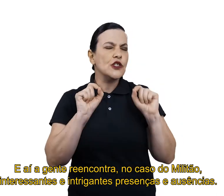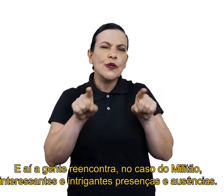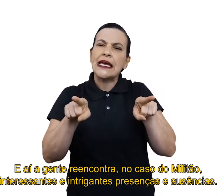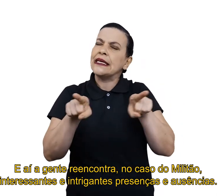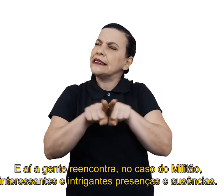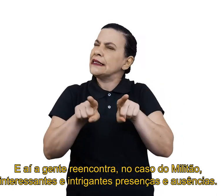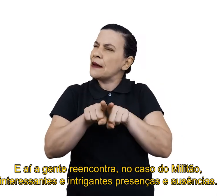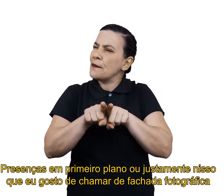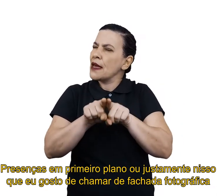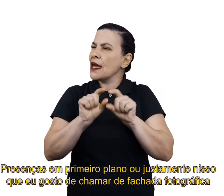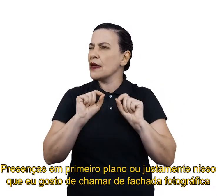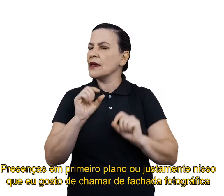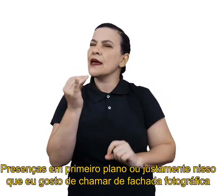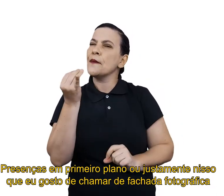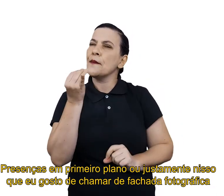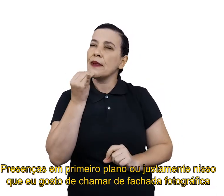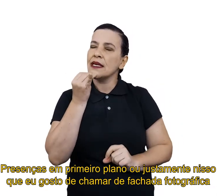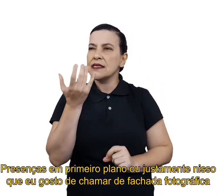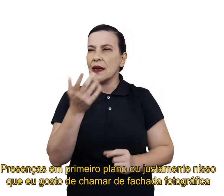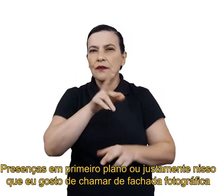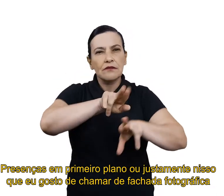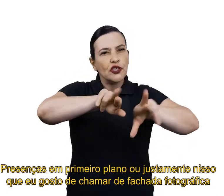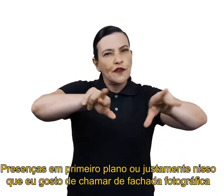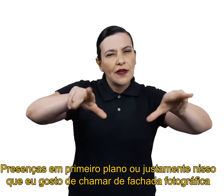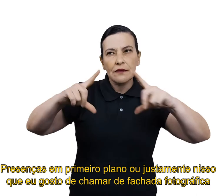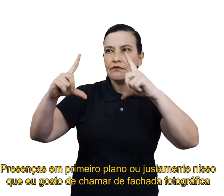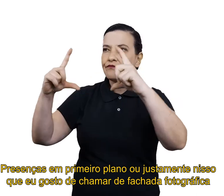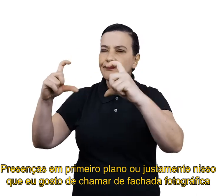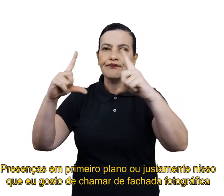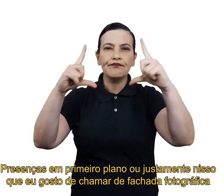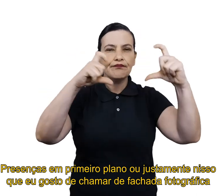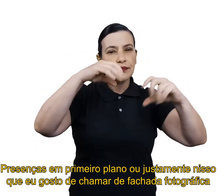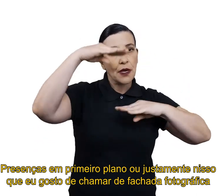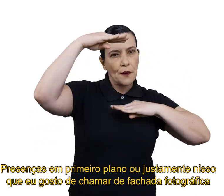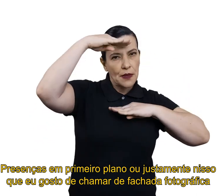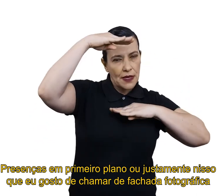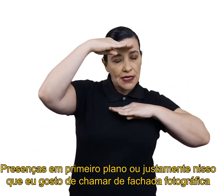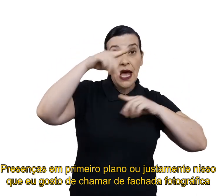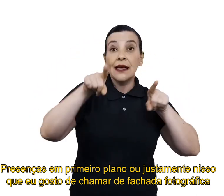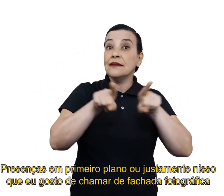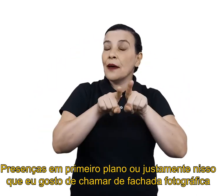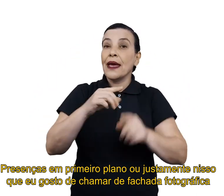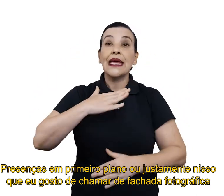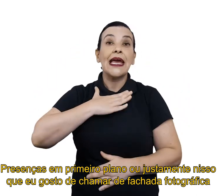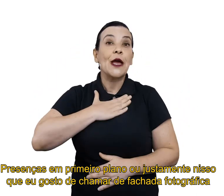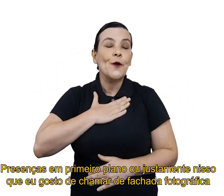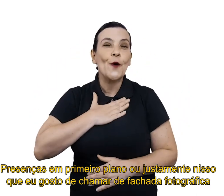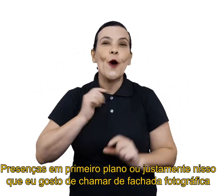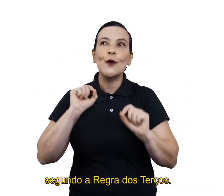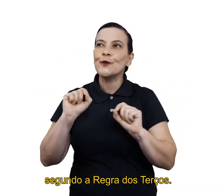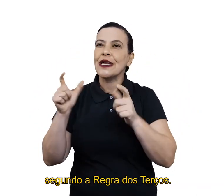presenças e ausências. Presenças em primeiro plano ou, justamente, nisso que eu gosto de chamar de fachada